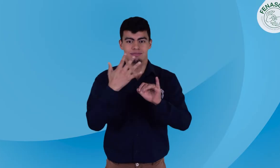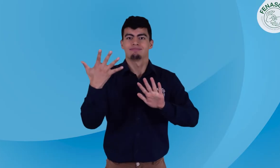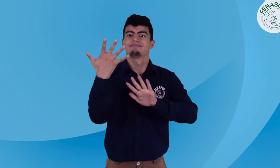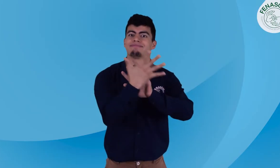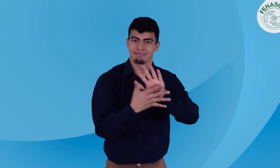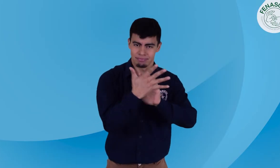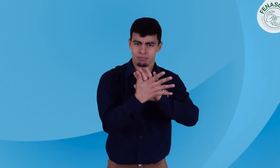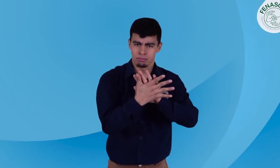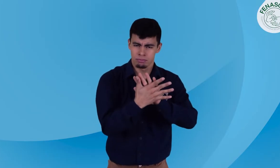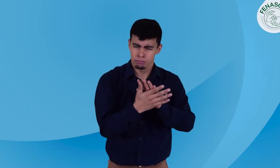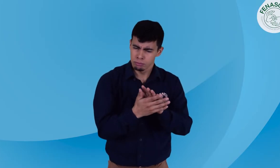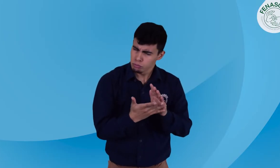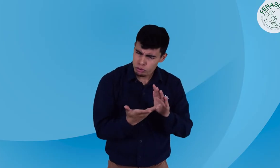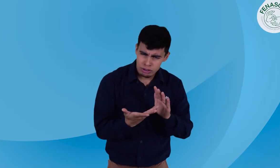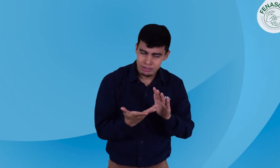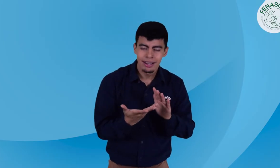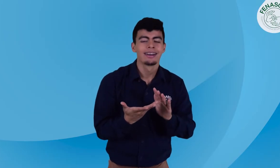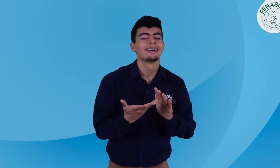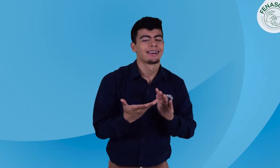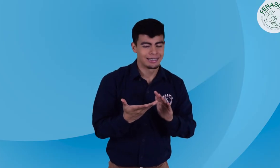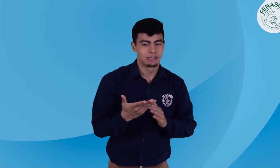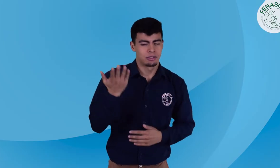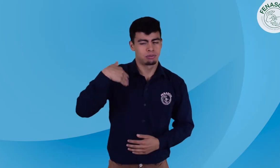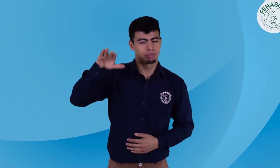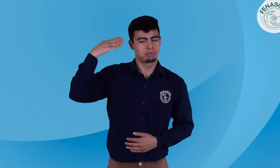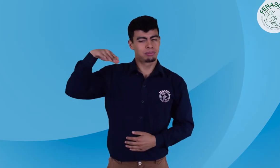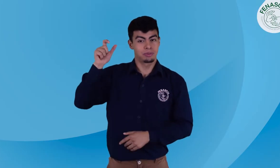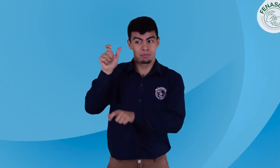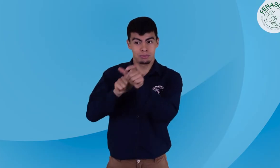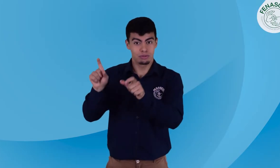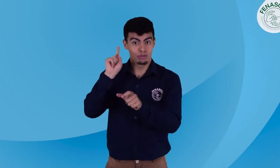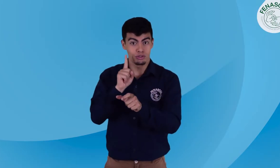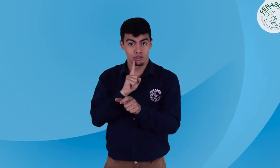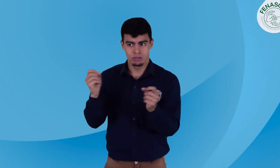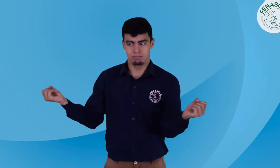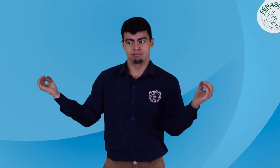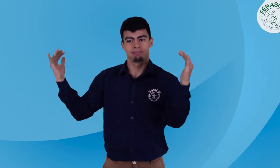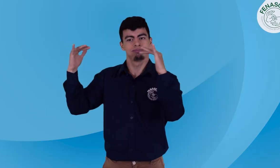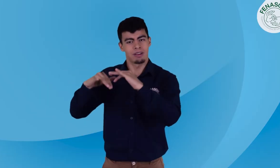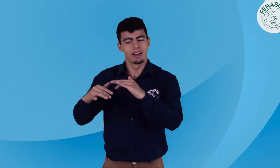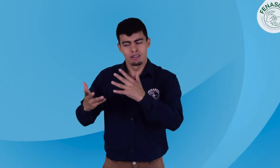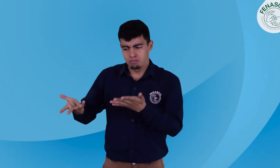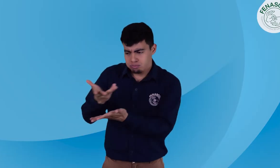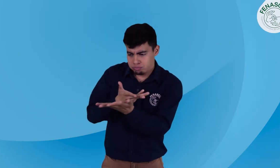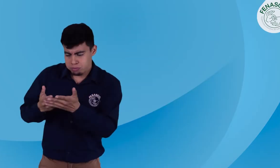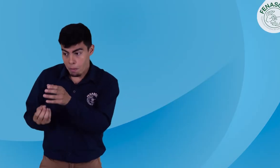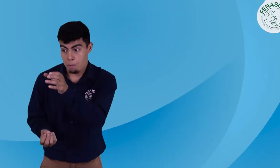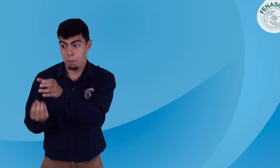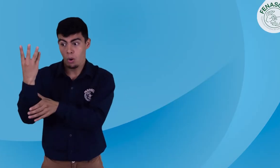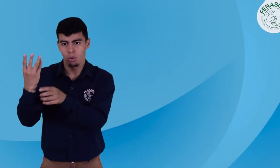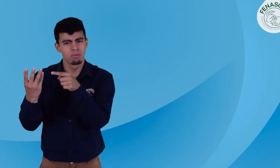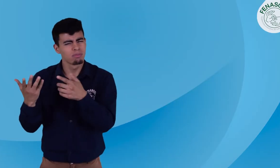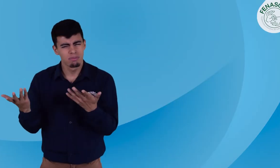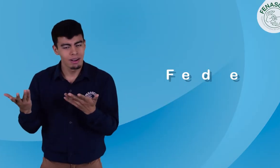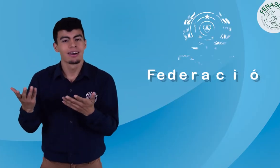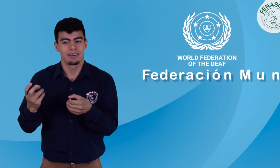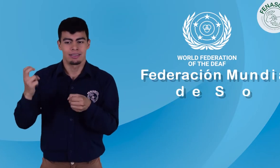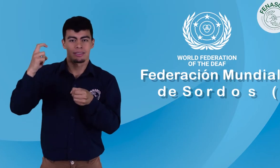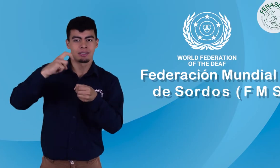las Lenguas de Señas? La razón tiene que ver con el momento histórico donde un grupo de sordos creó la